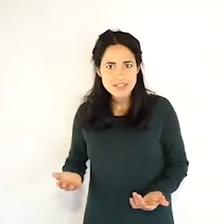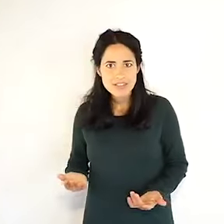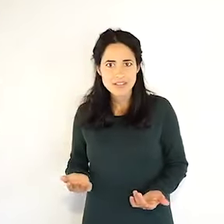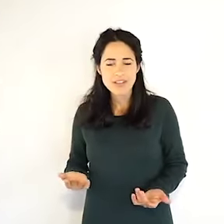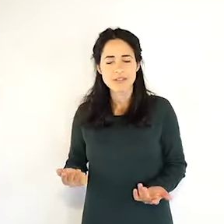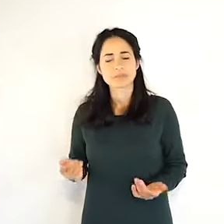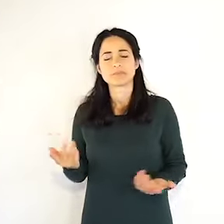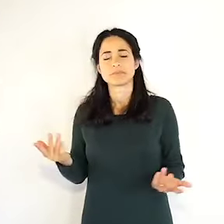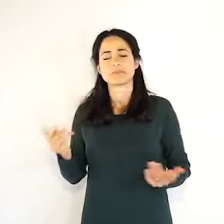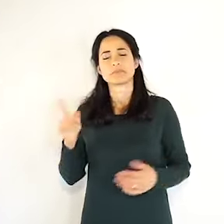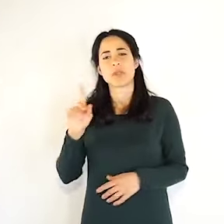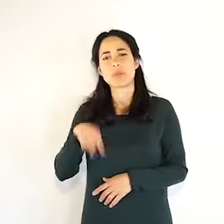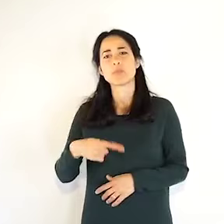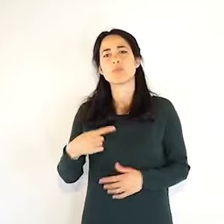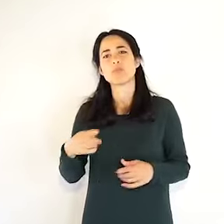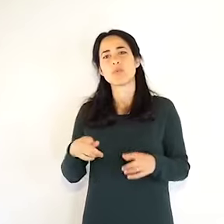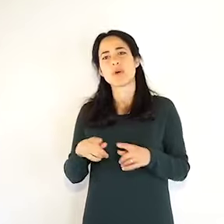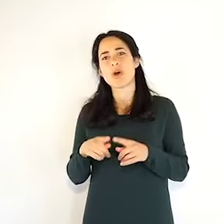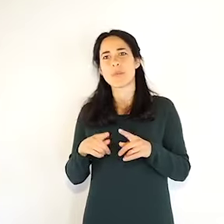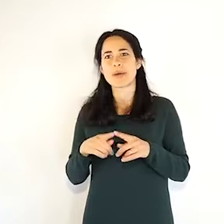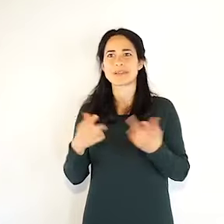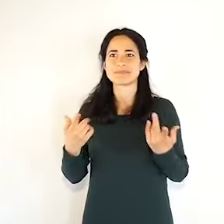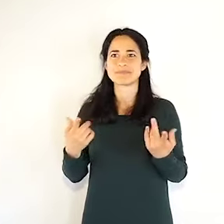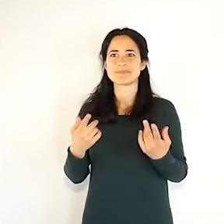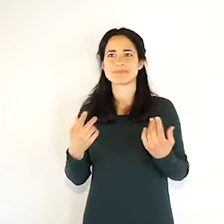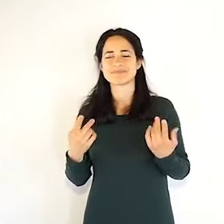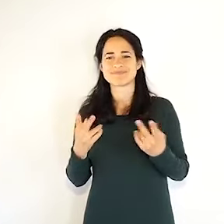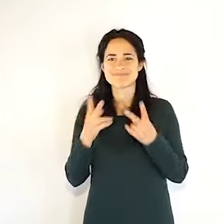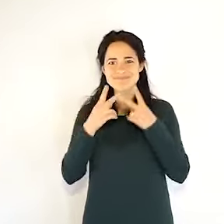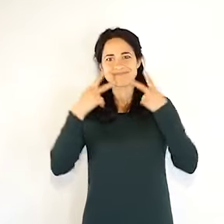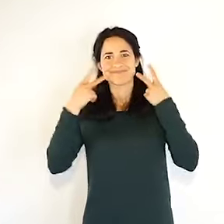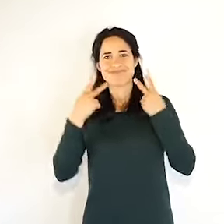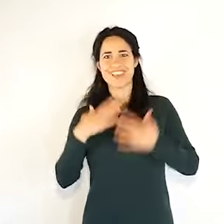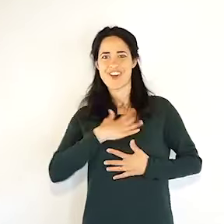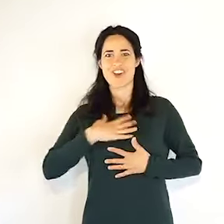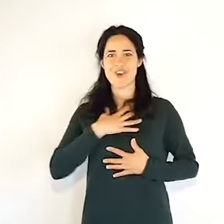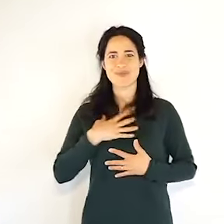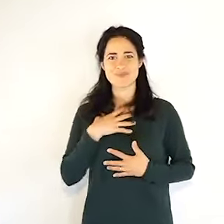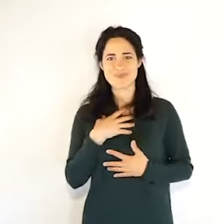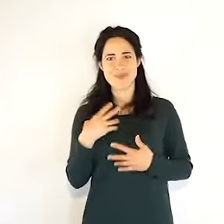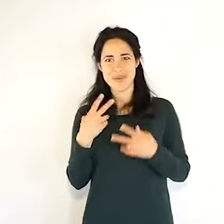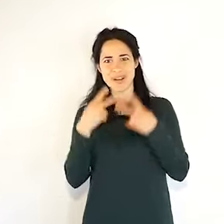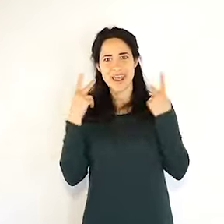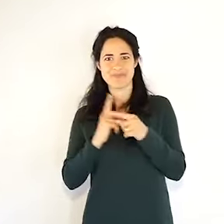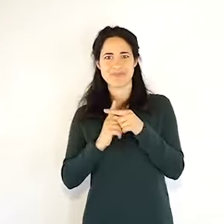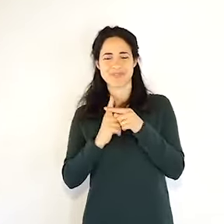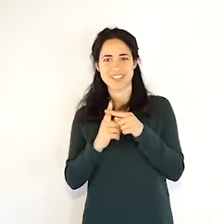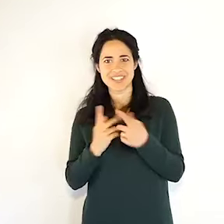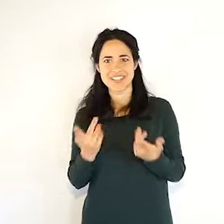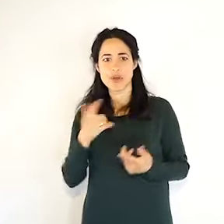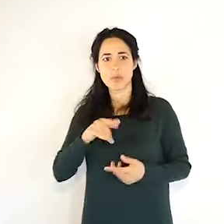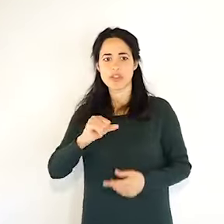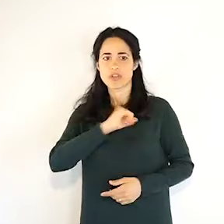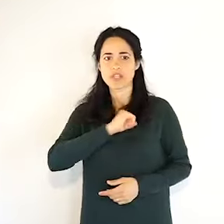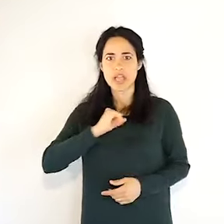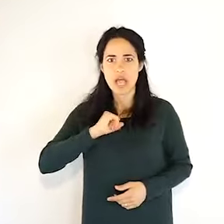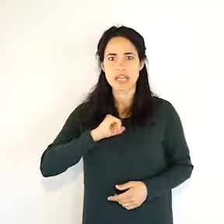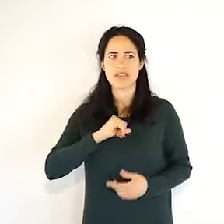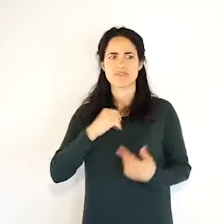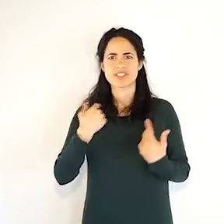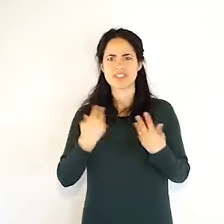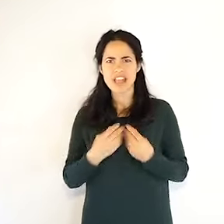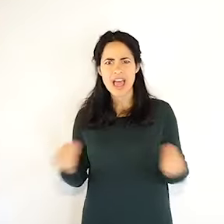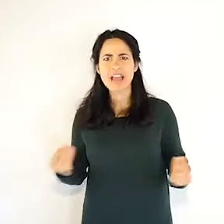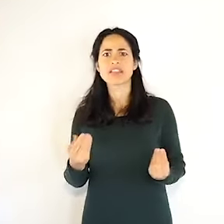che stanno dando comunque i risultati sperati, semplicemente forse un po' meno velocemente di come